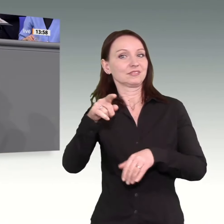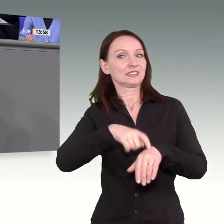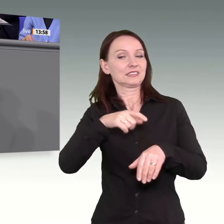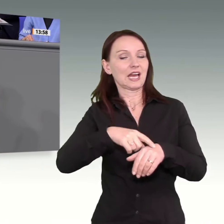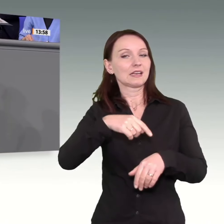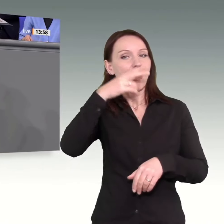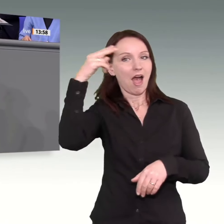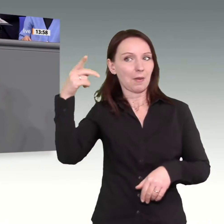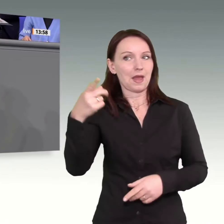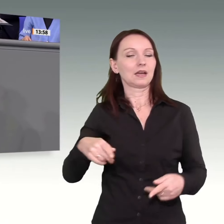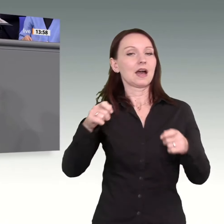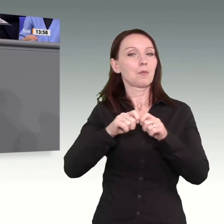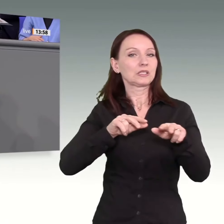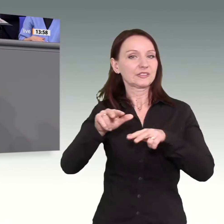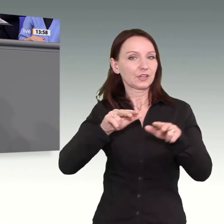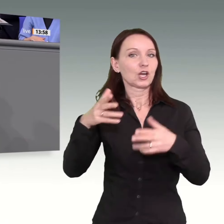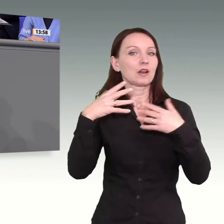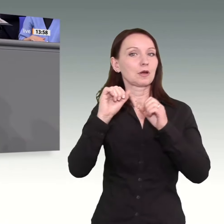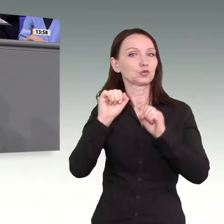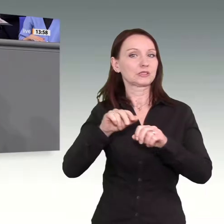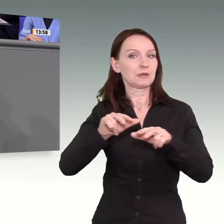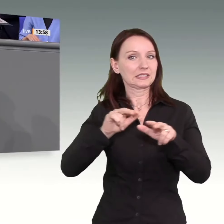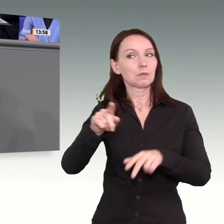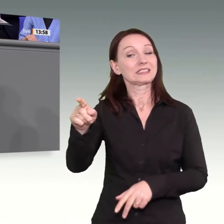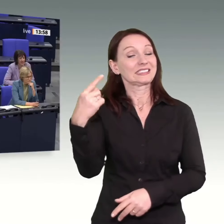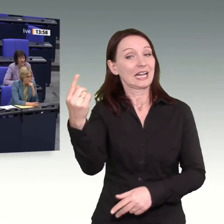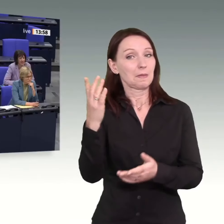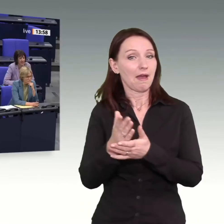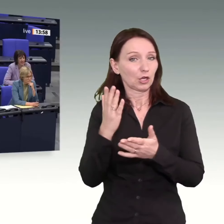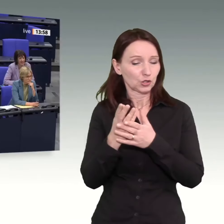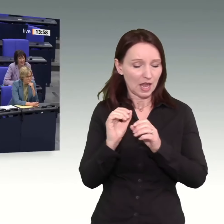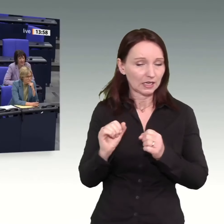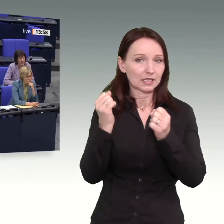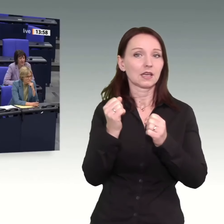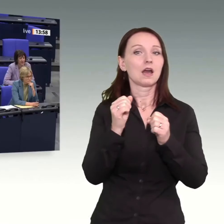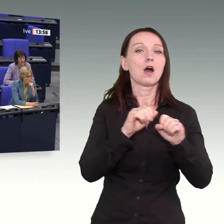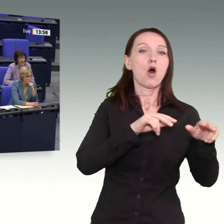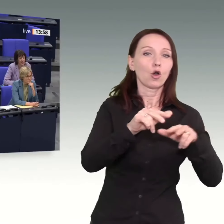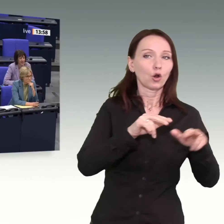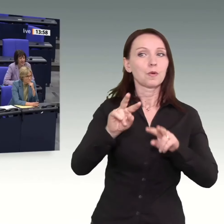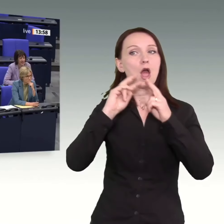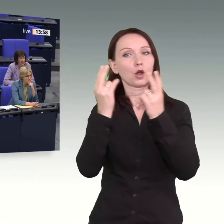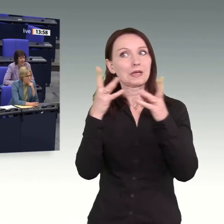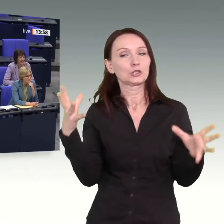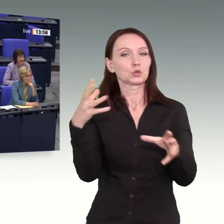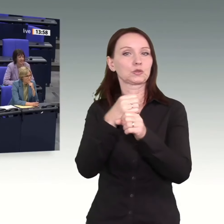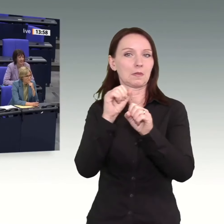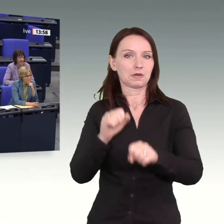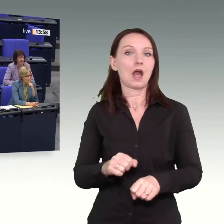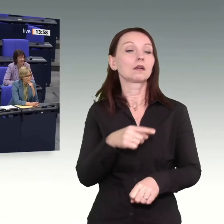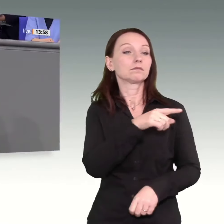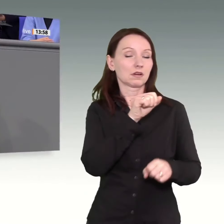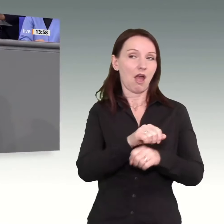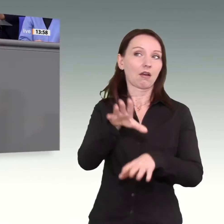Bundeswirtschafts- und Klimaschutzministerium endlich dafür sorgt, endlich dafür sorgt, Ökonomie und Ökologie zusammenzubringen. Davon können Sie noch